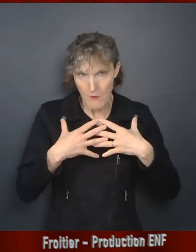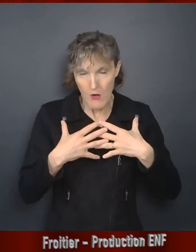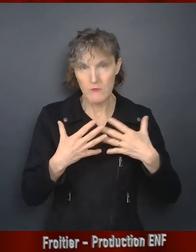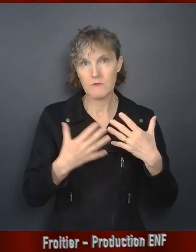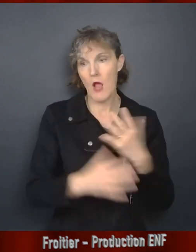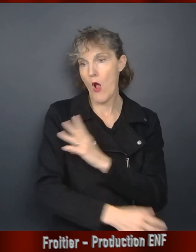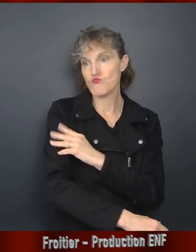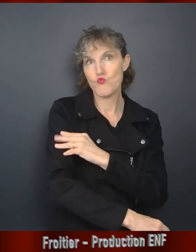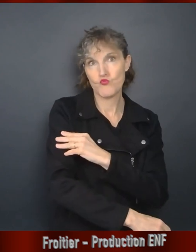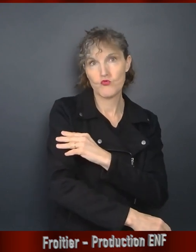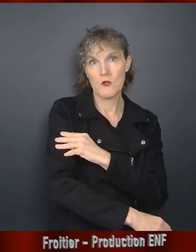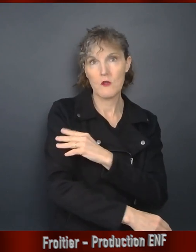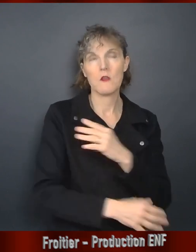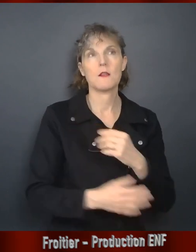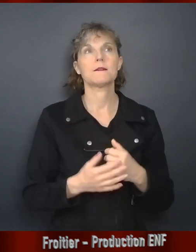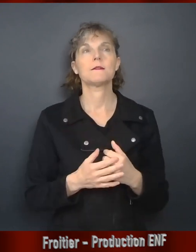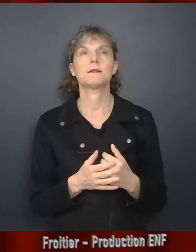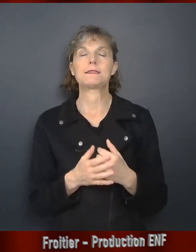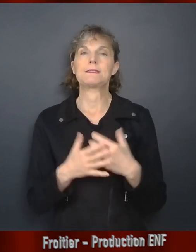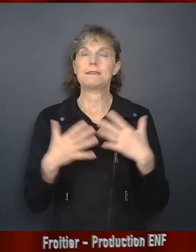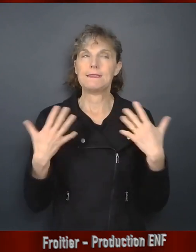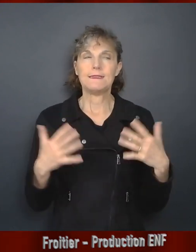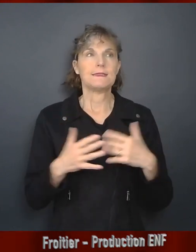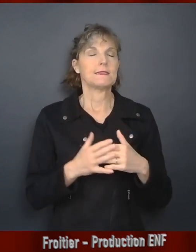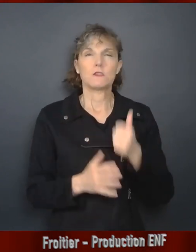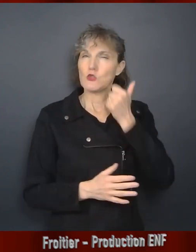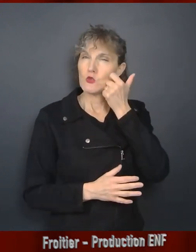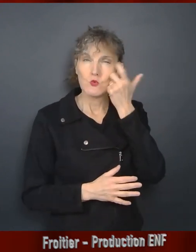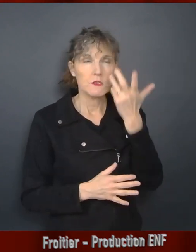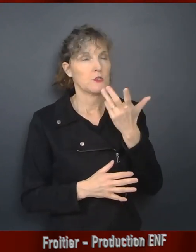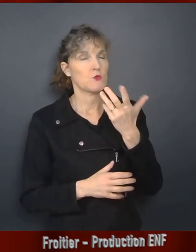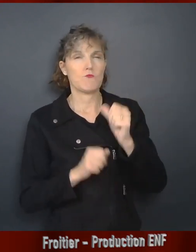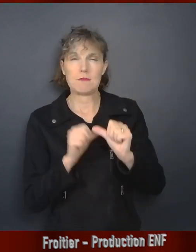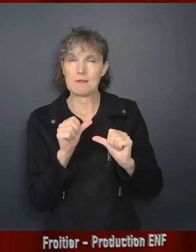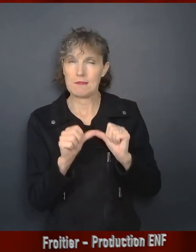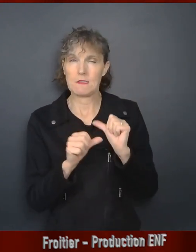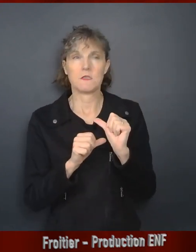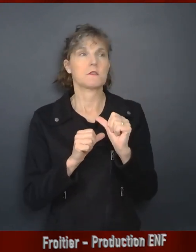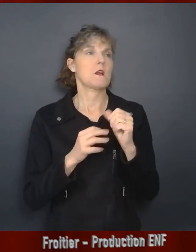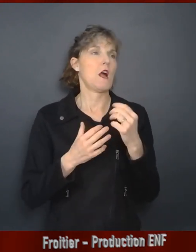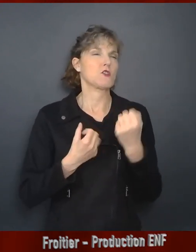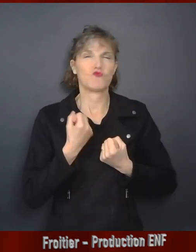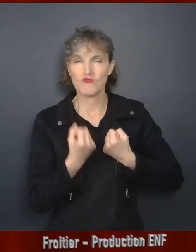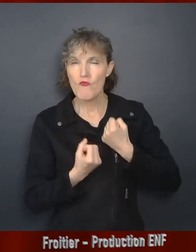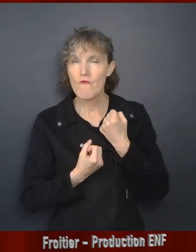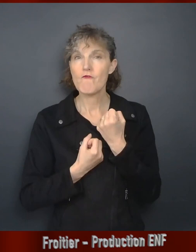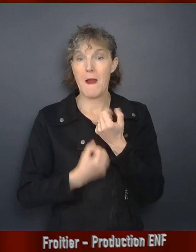Malheureusement, ces spasmes affectent ma vie de tous les jours, à plusieurs niveaux.